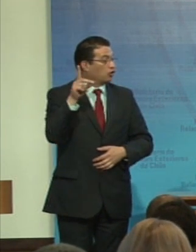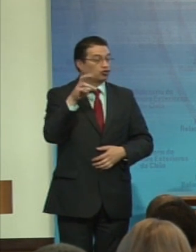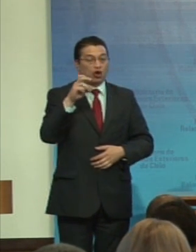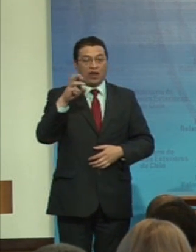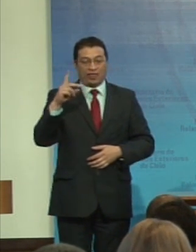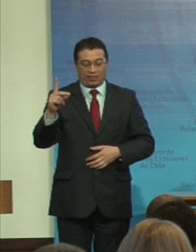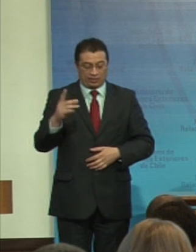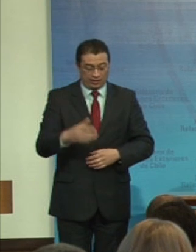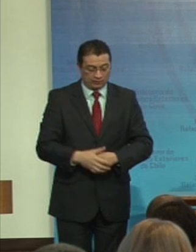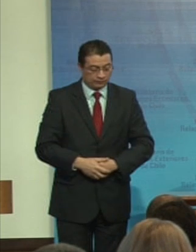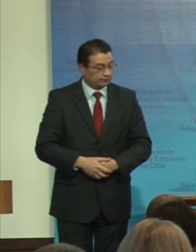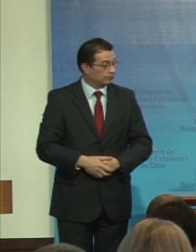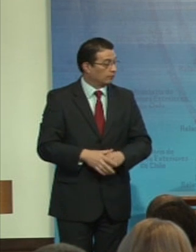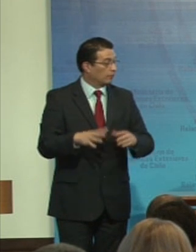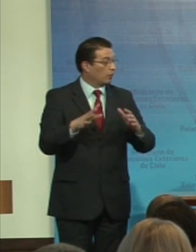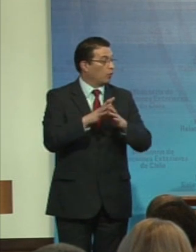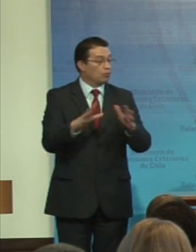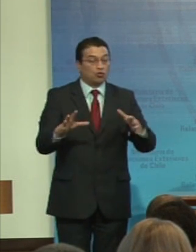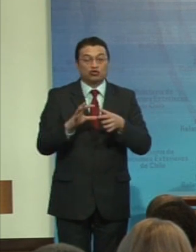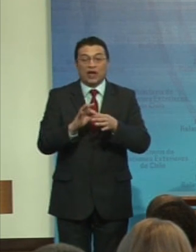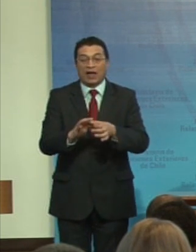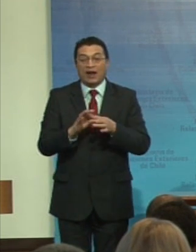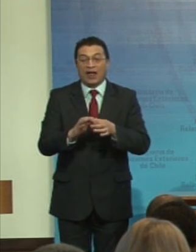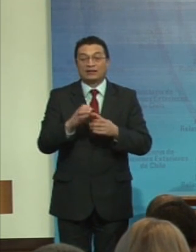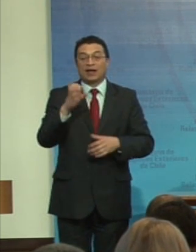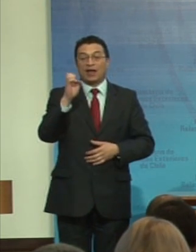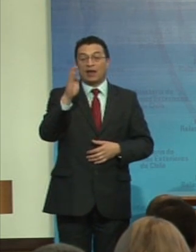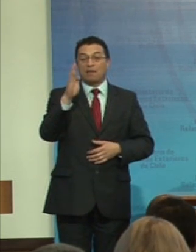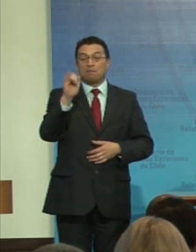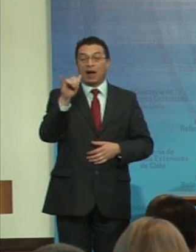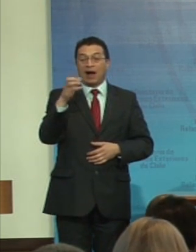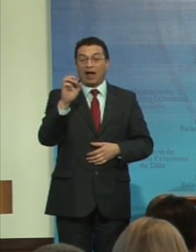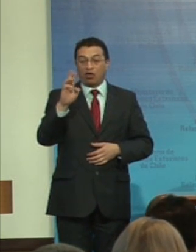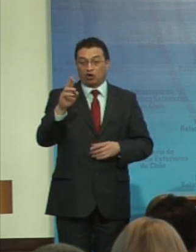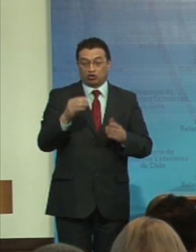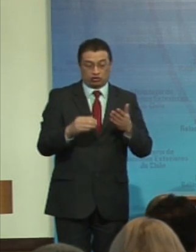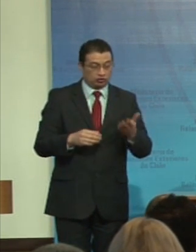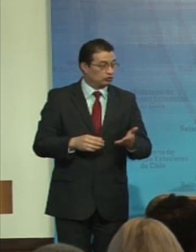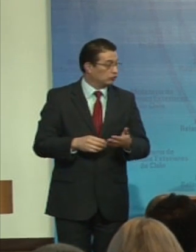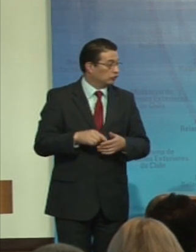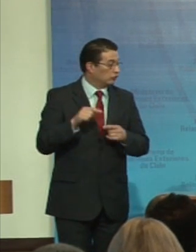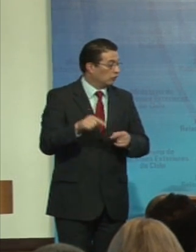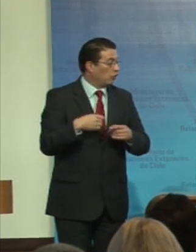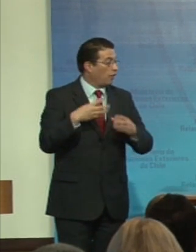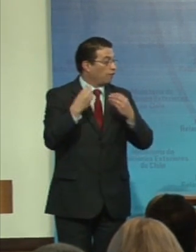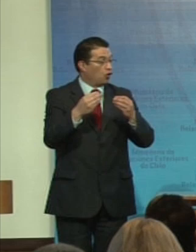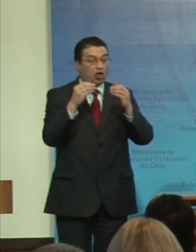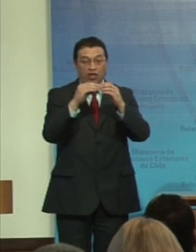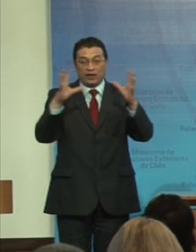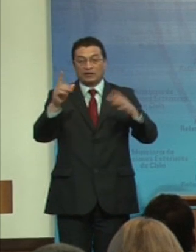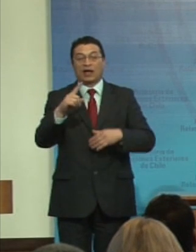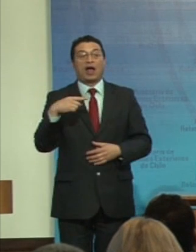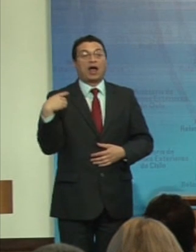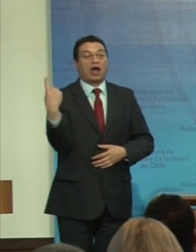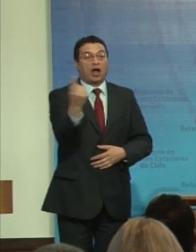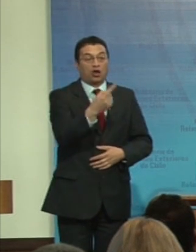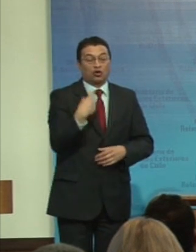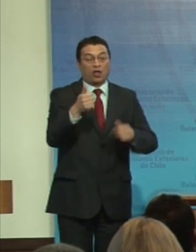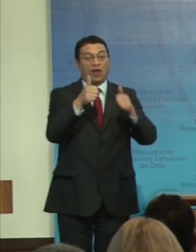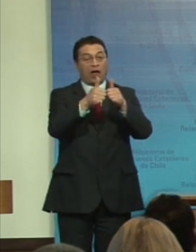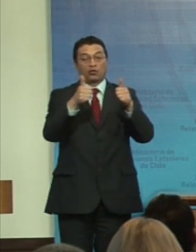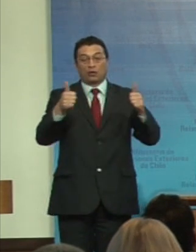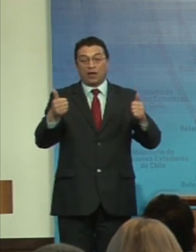la palabra. Muchas gracias, embajador Quesada. Muy buenos días a todas, a todos, a las